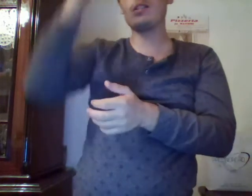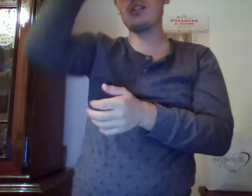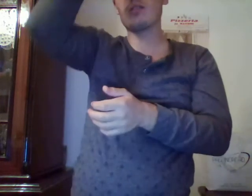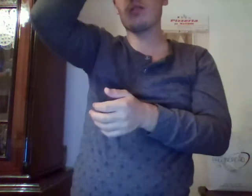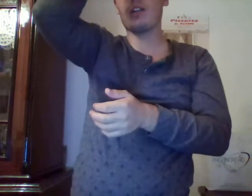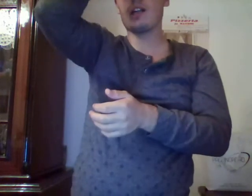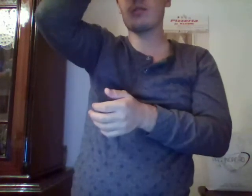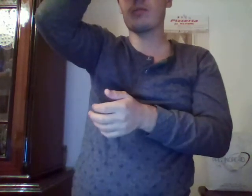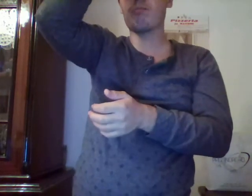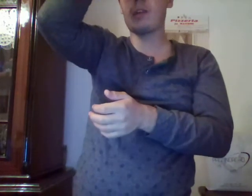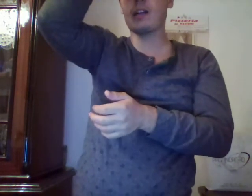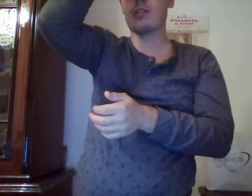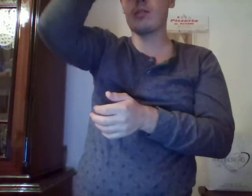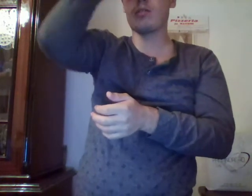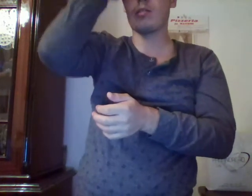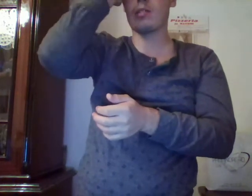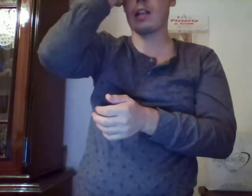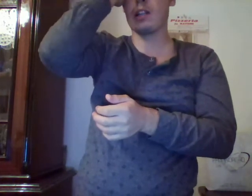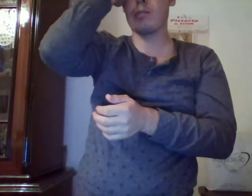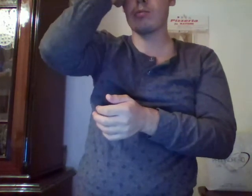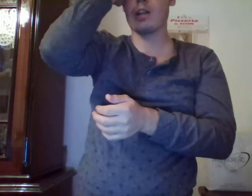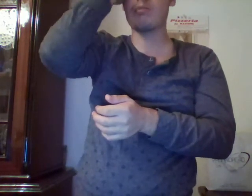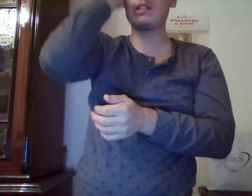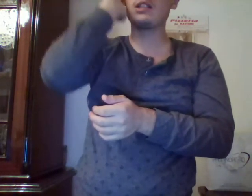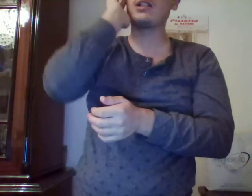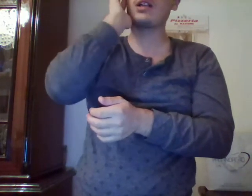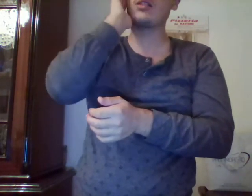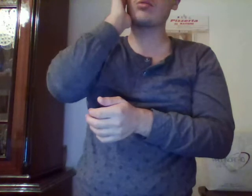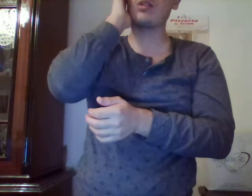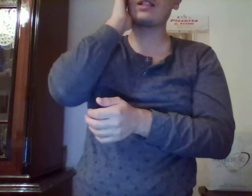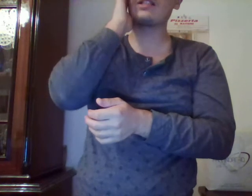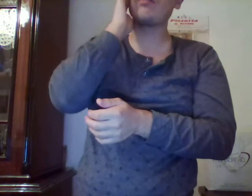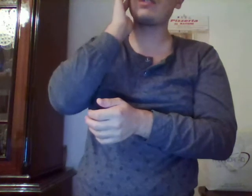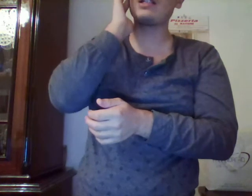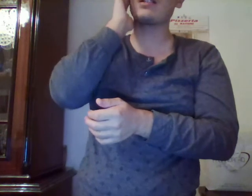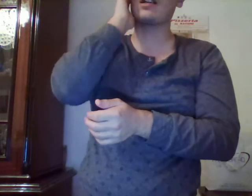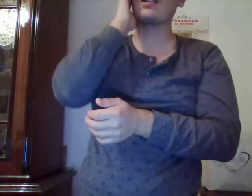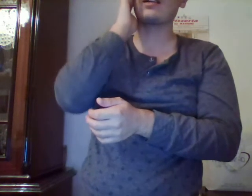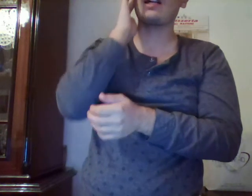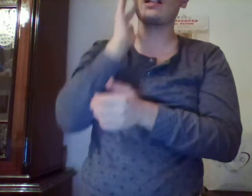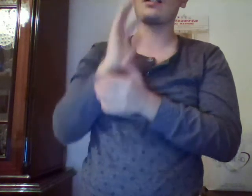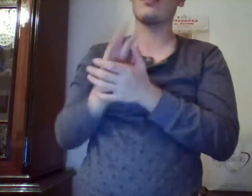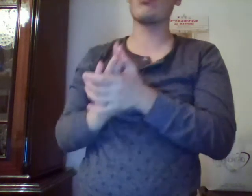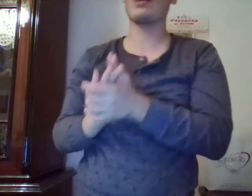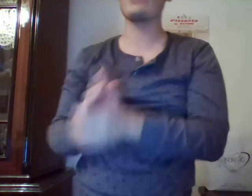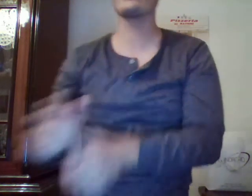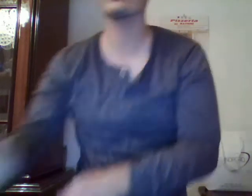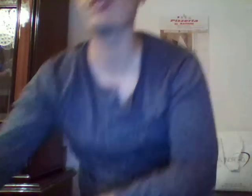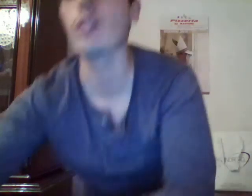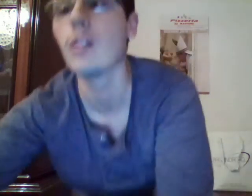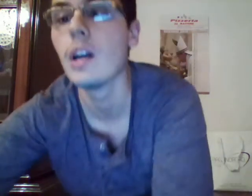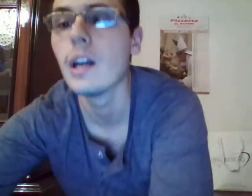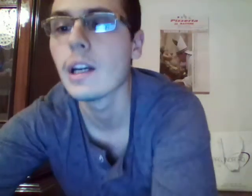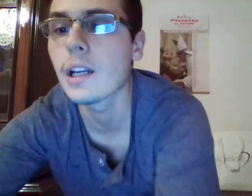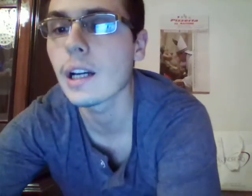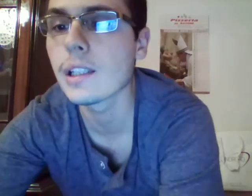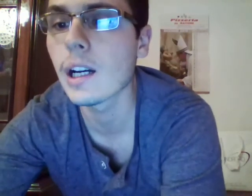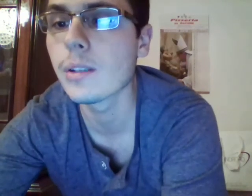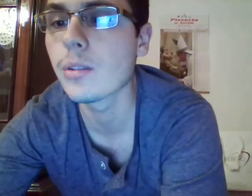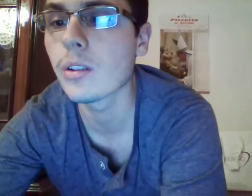nicolato battono tra le mura amiche in quel di pisa l'irlanda 2 a 0 e agganciano